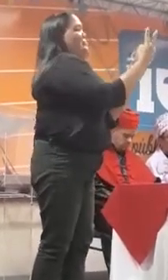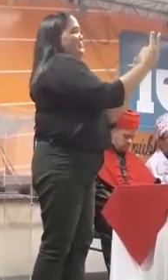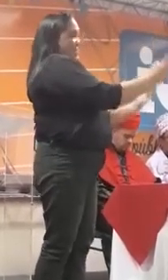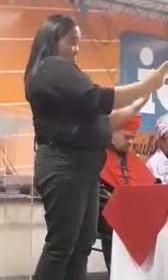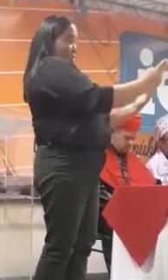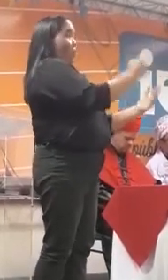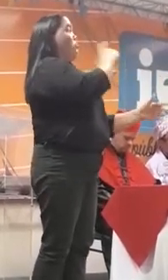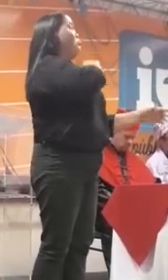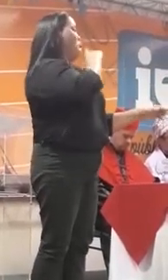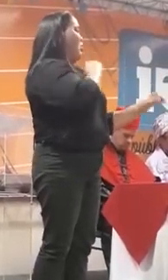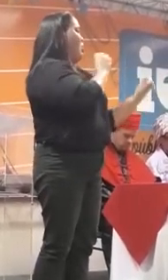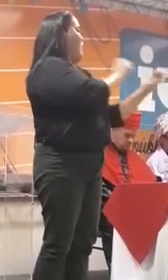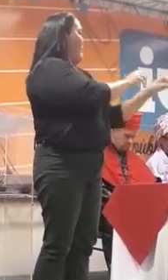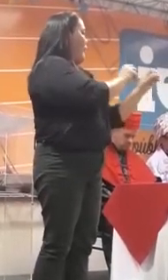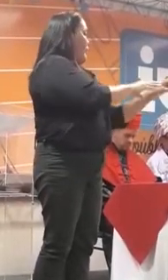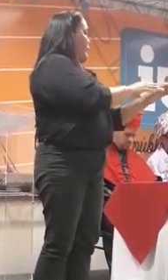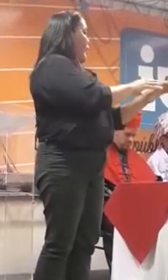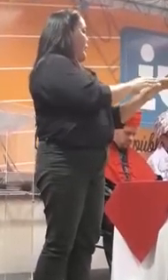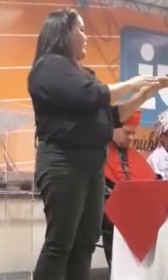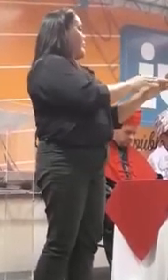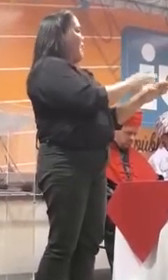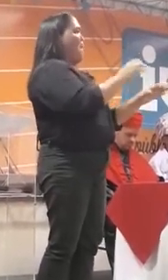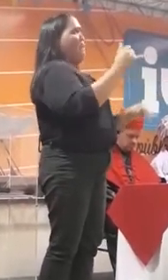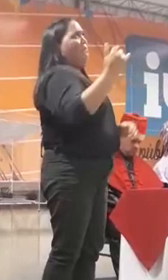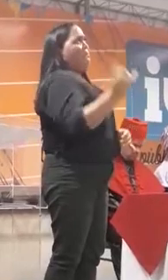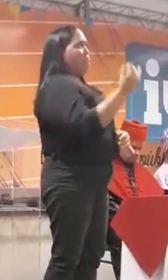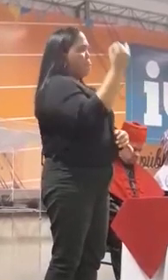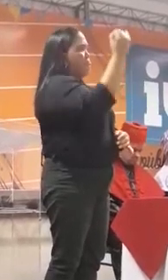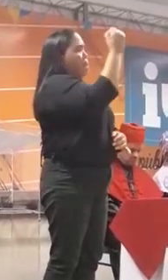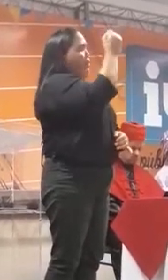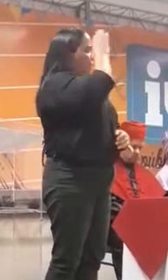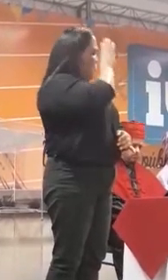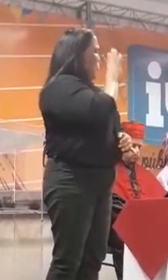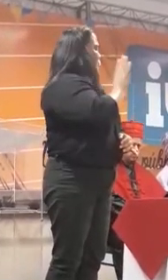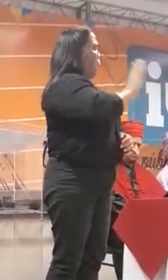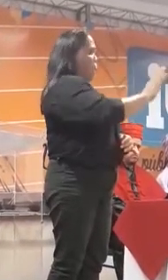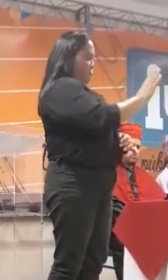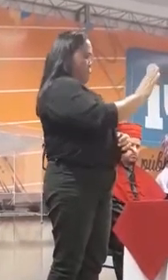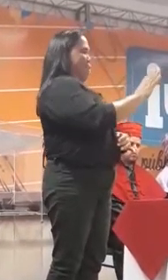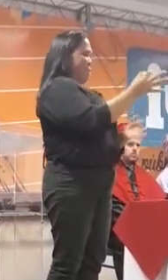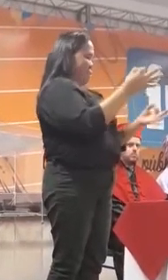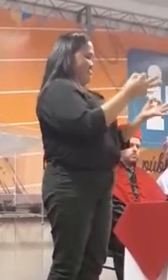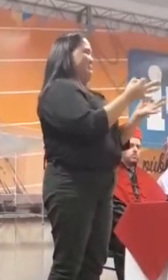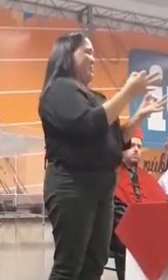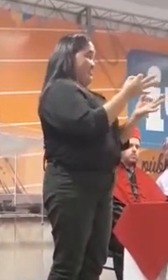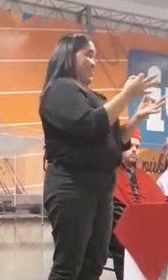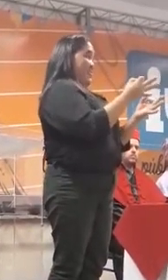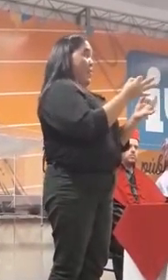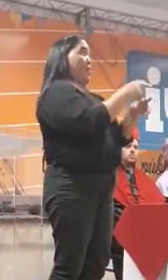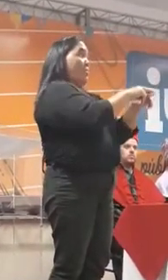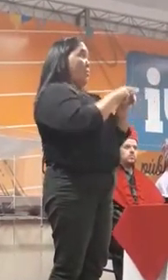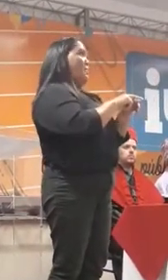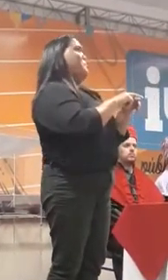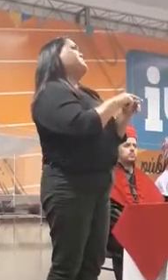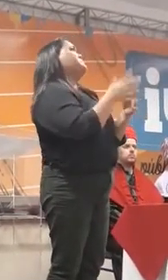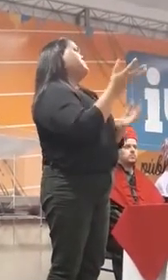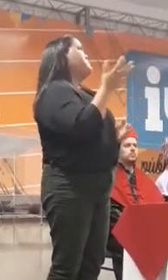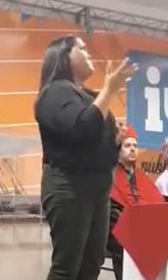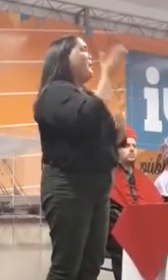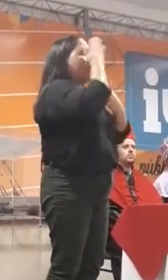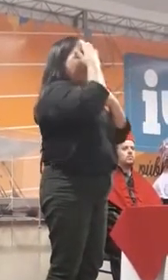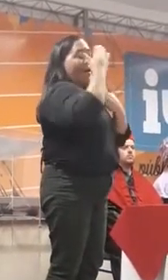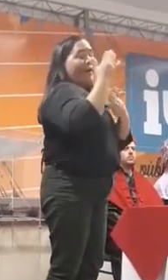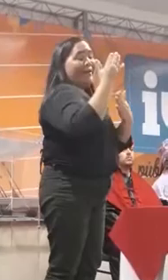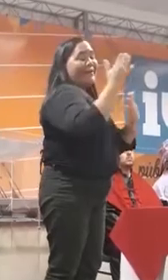na qual o IEMA oferece com excelência e a que quero, em meu nome e em nome dos meus colegas, agradecer de